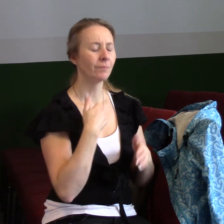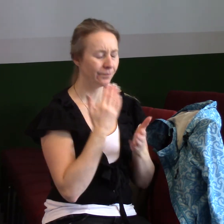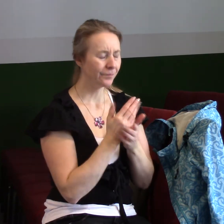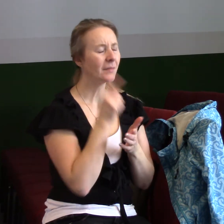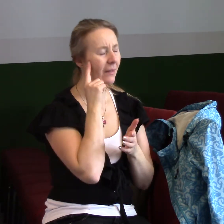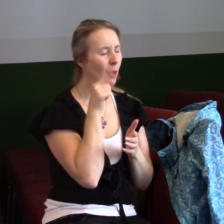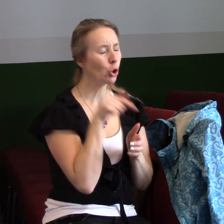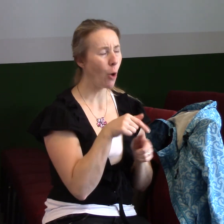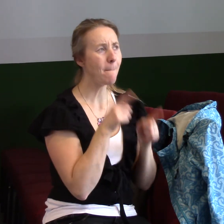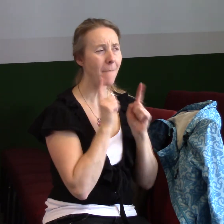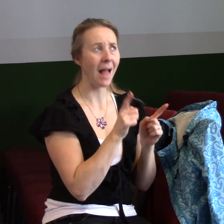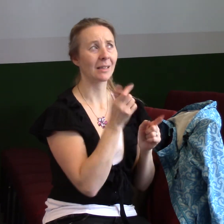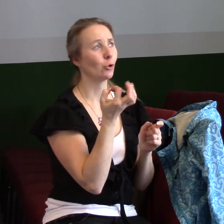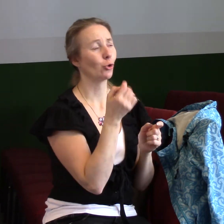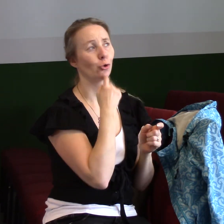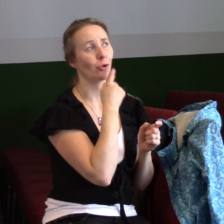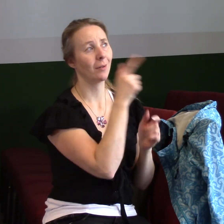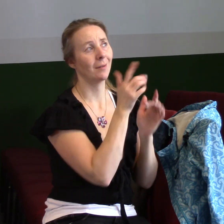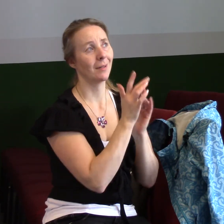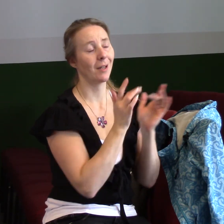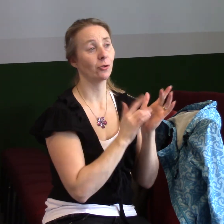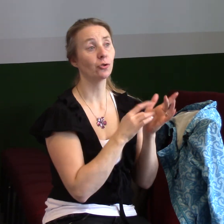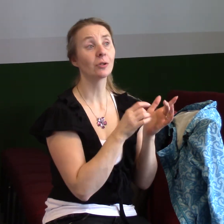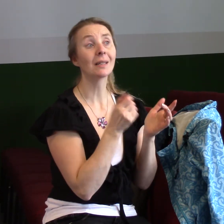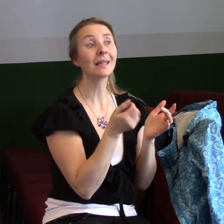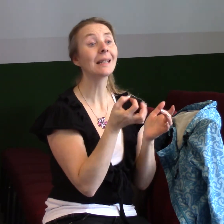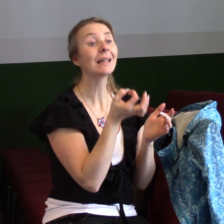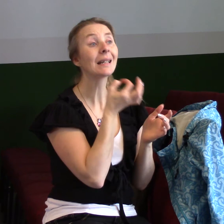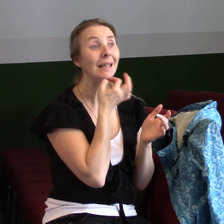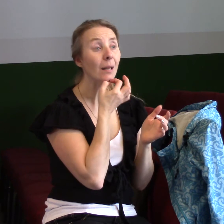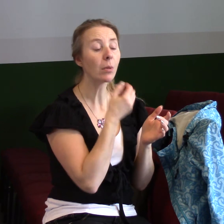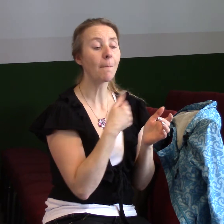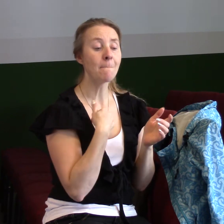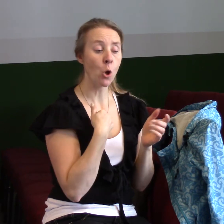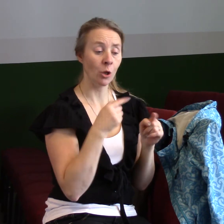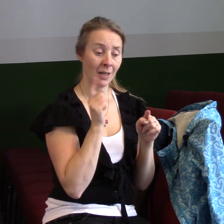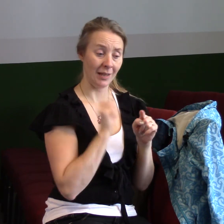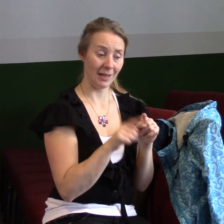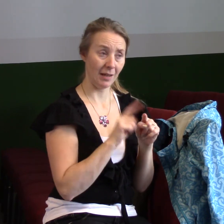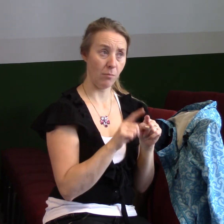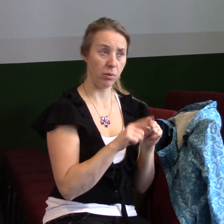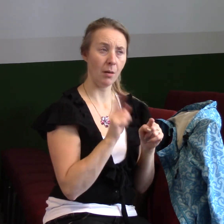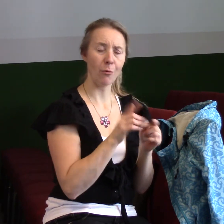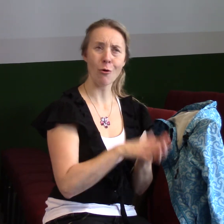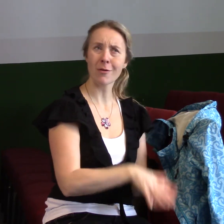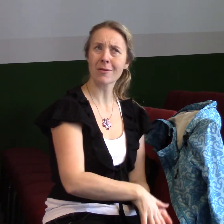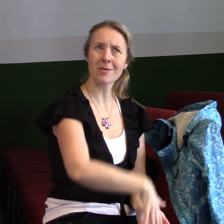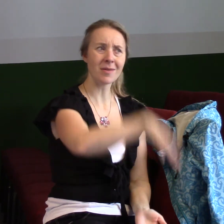platí, co řekl Ježíš. Že i kdyby mé viny byly jako nejvíc zabarvená vlna,